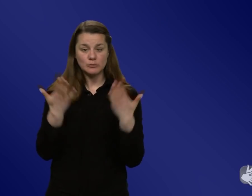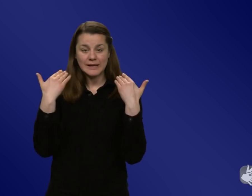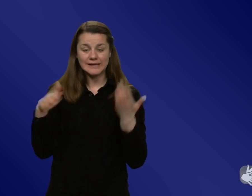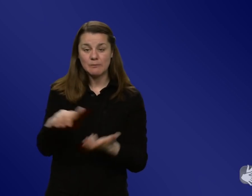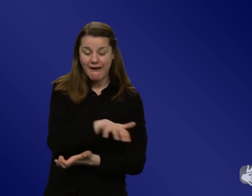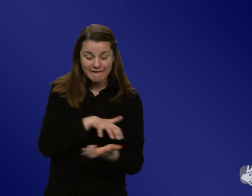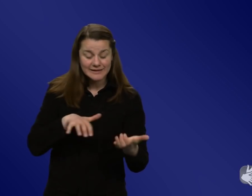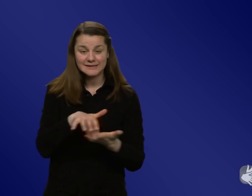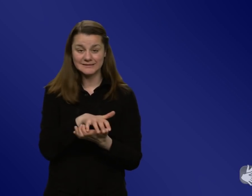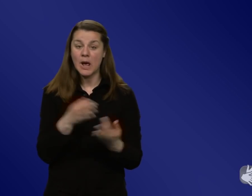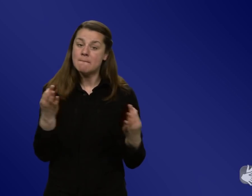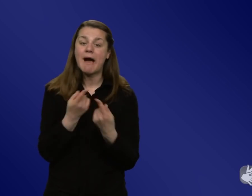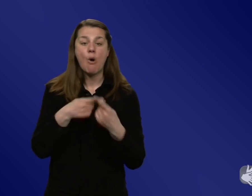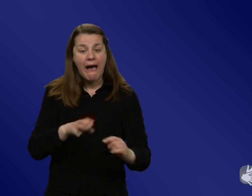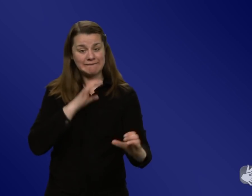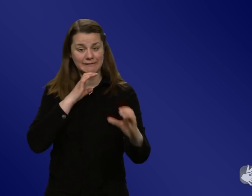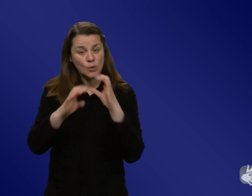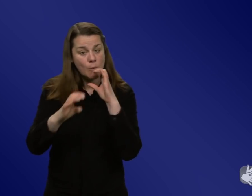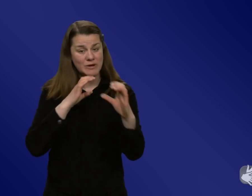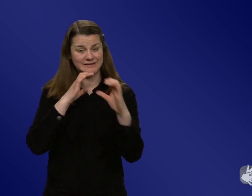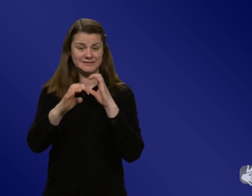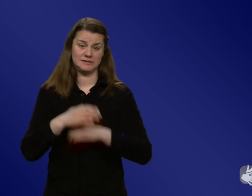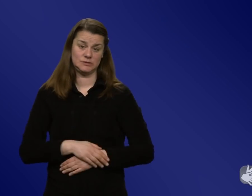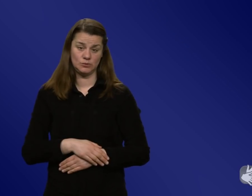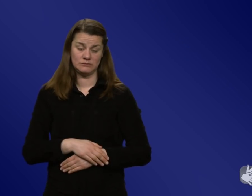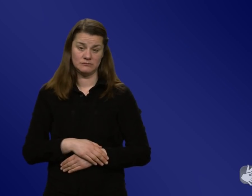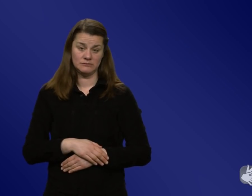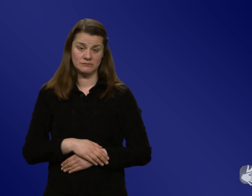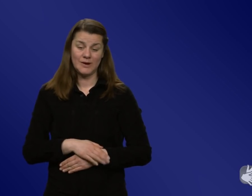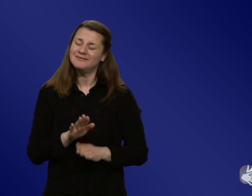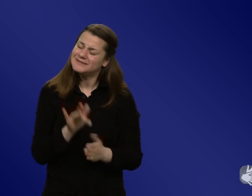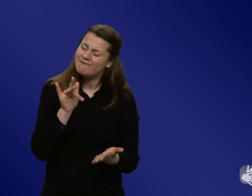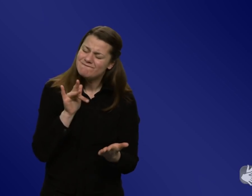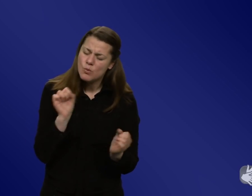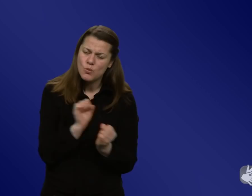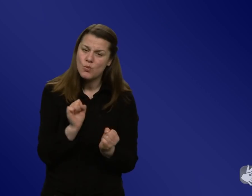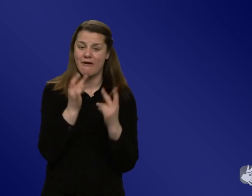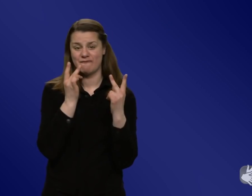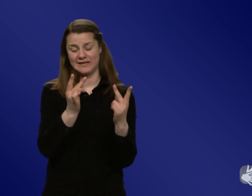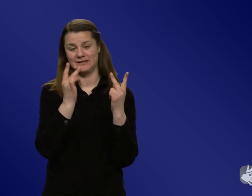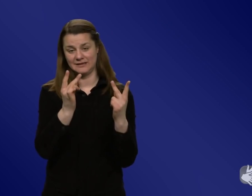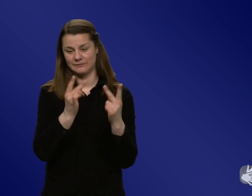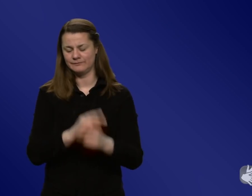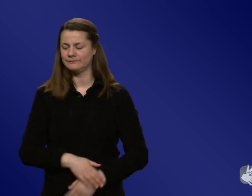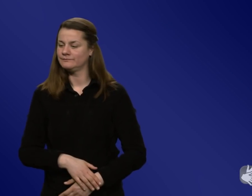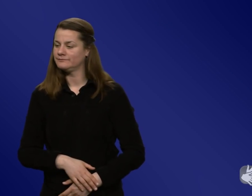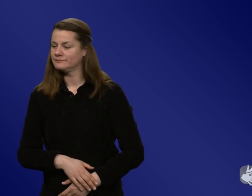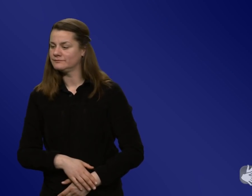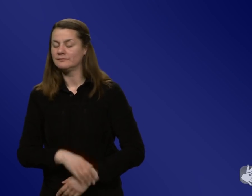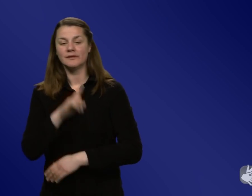Kommunikation, die nach diesen Prinzipien verläuft, eben zentral wichtig ist. Frau Jenny, Verhaltensentscheidungen, da